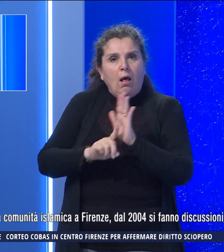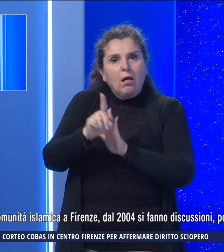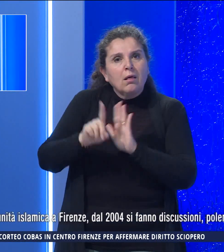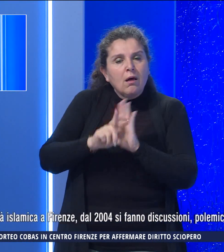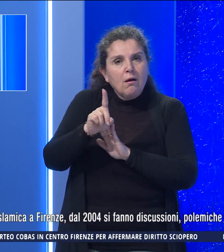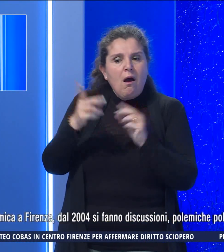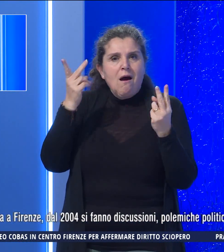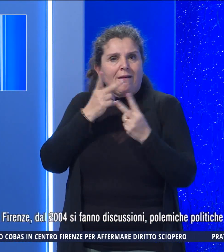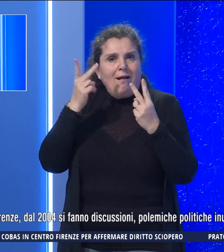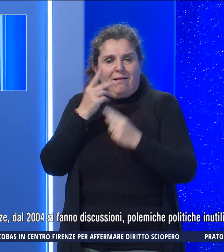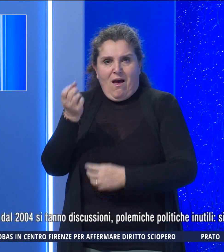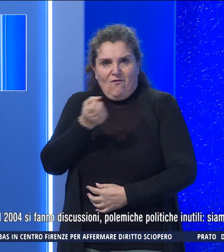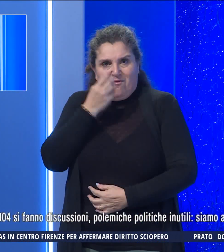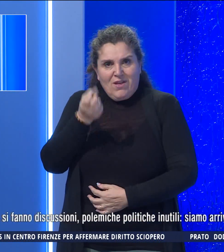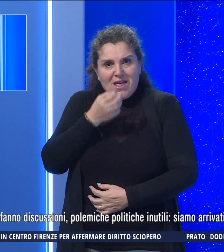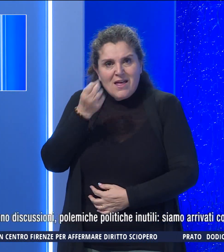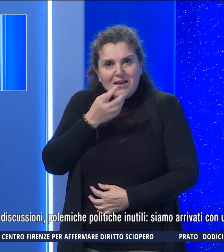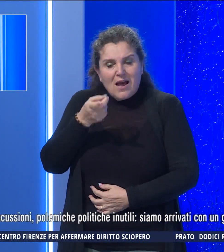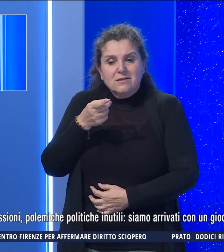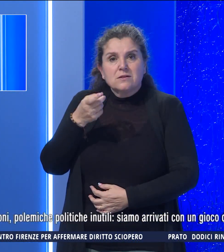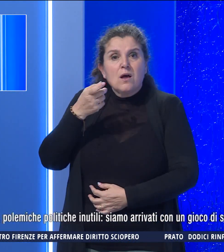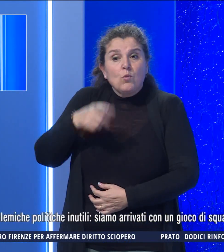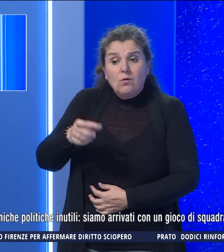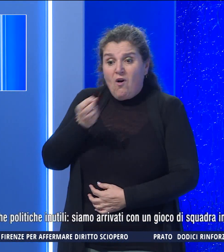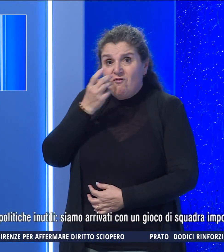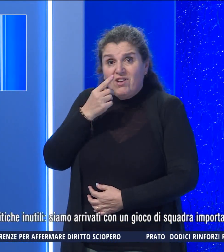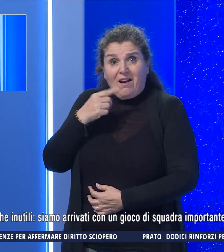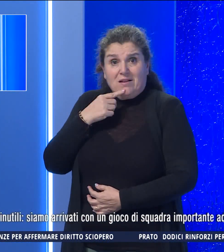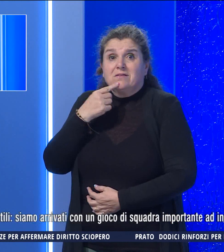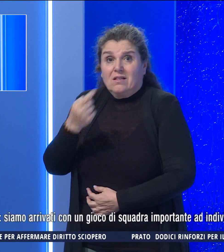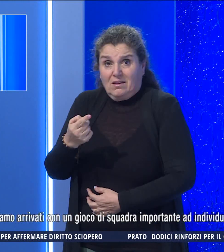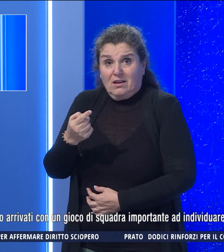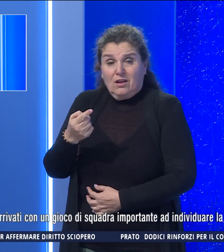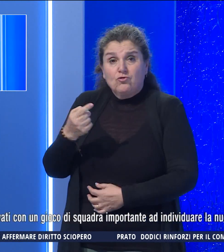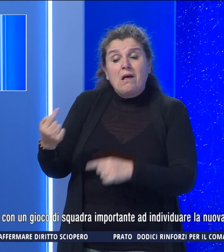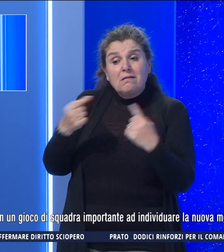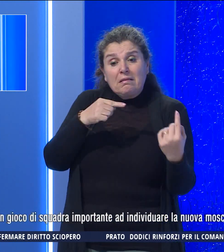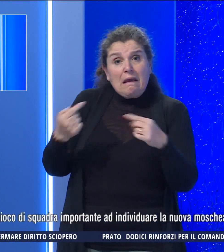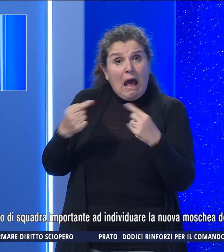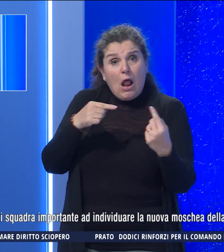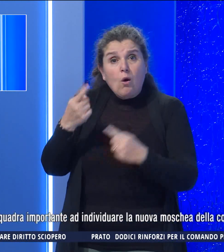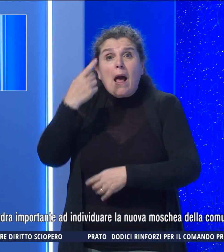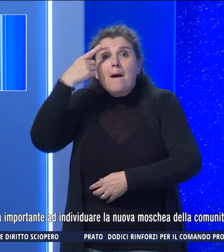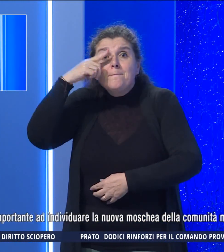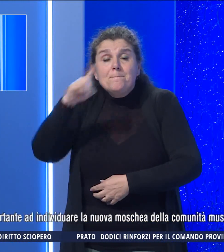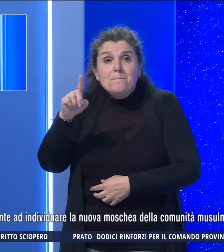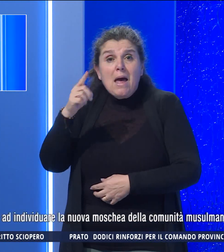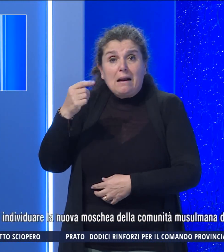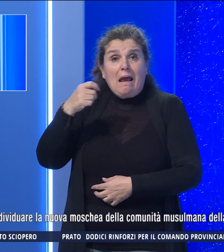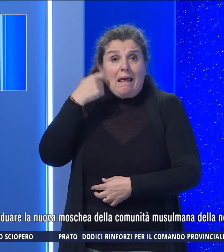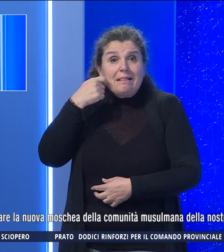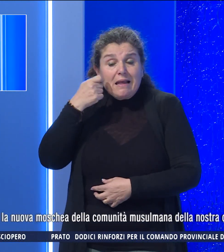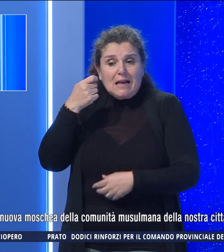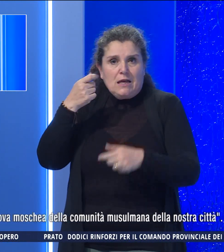della realtà di Firenze. A Firenze, ancora detto, si dialoga per l'interesse della città.